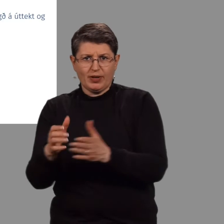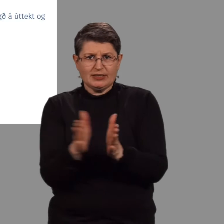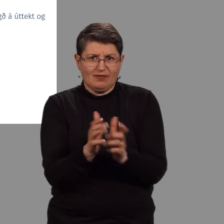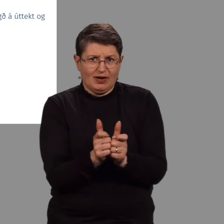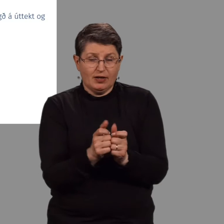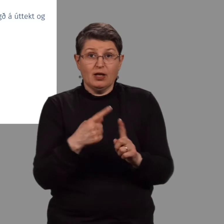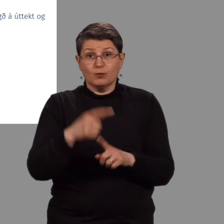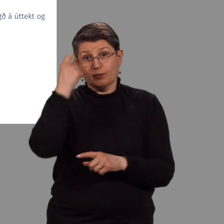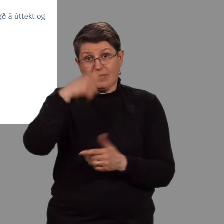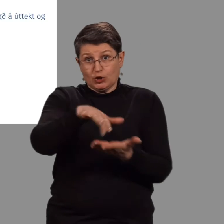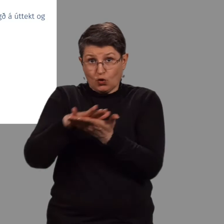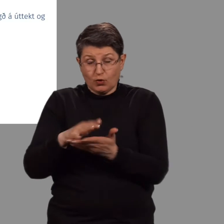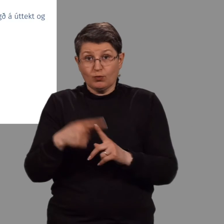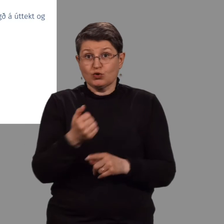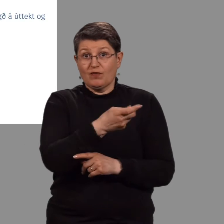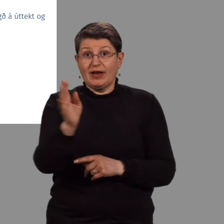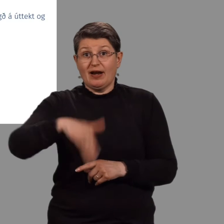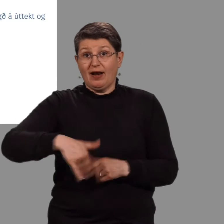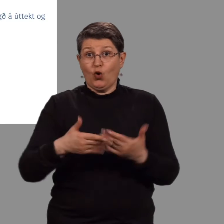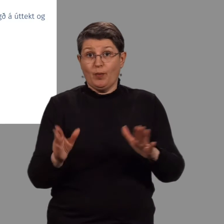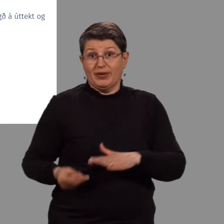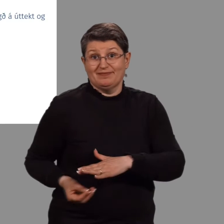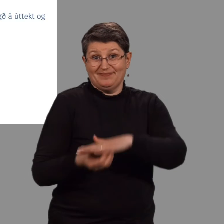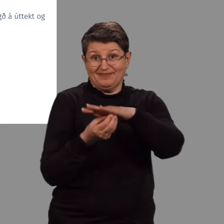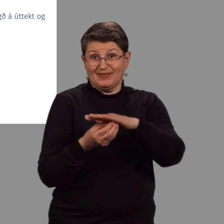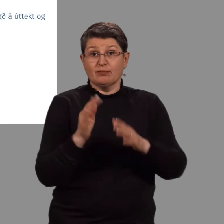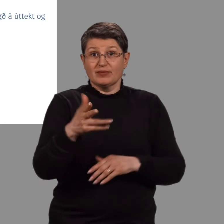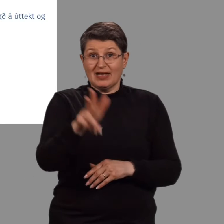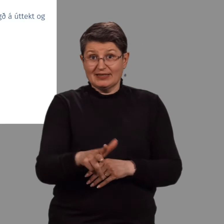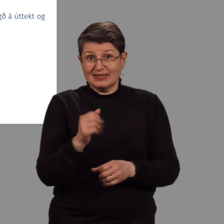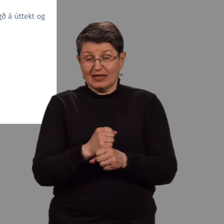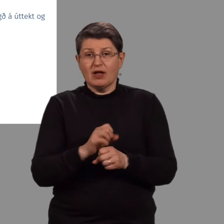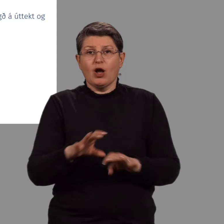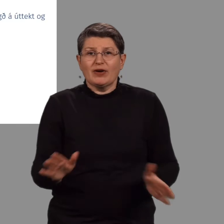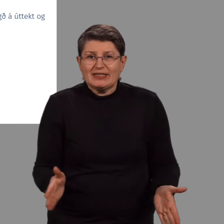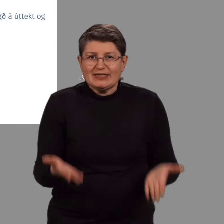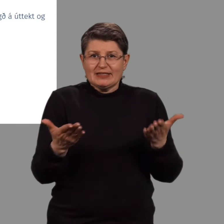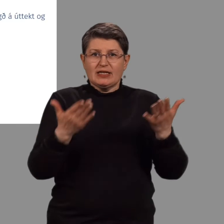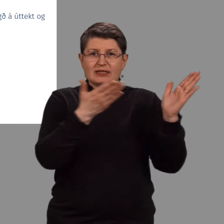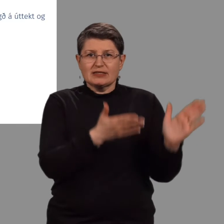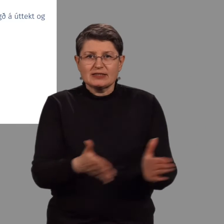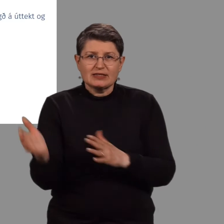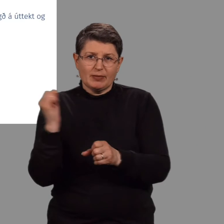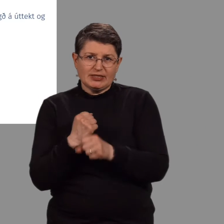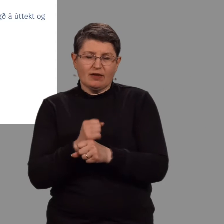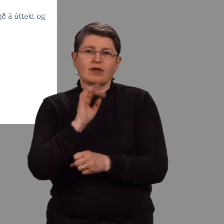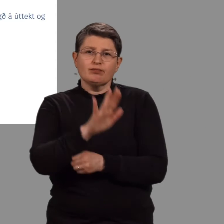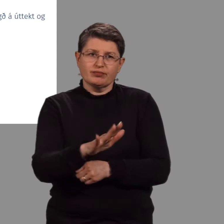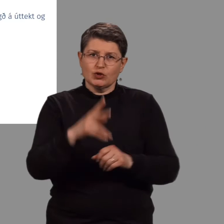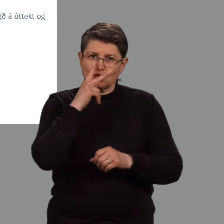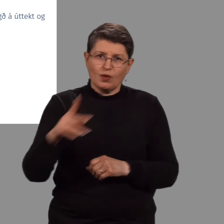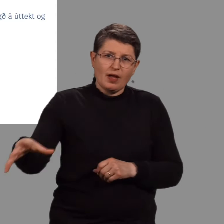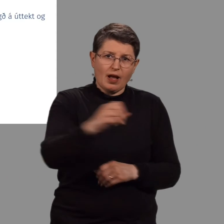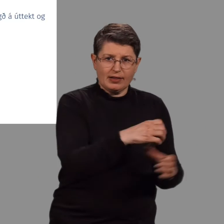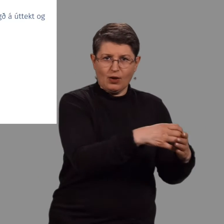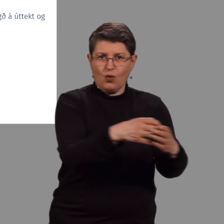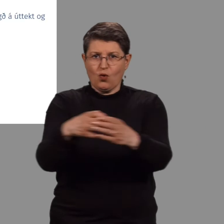menningastofnari og aðrir sem njóta ofnberg stuðnings til lista á menningastarfsemi verði kvartir til þess að skepilegja starfsemi sína með tilliti til allra hópum